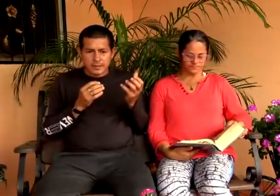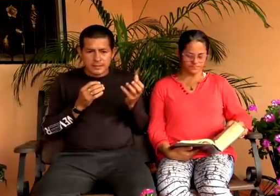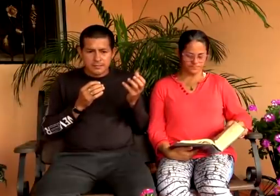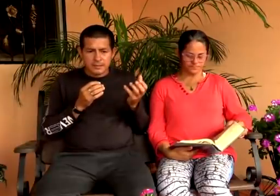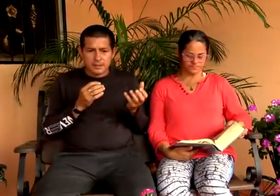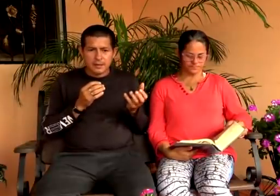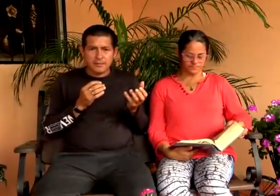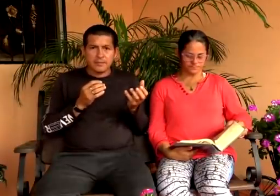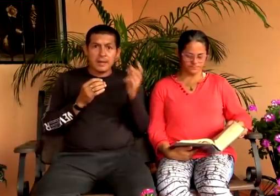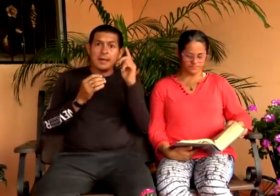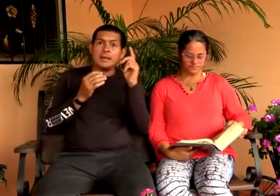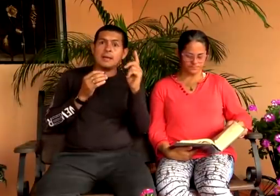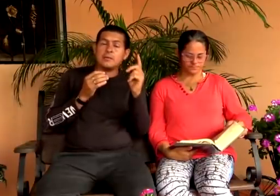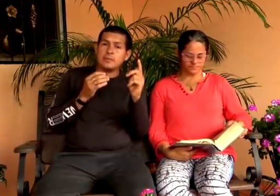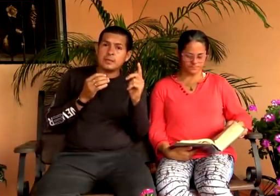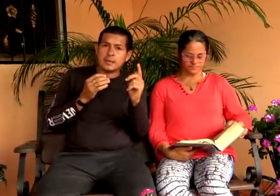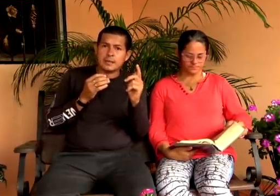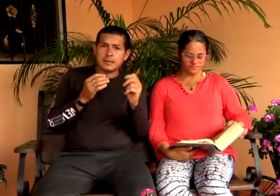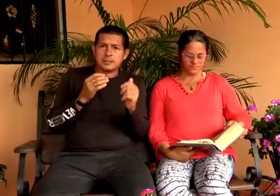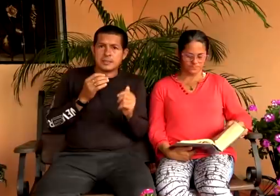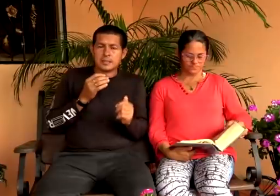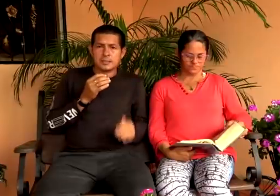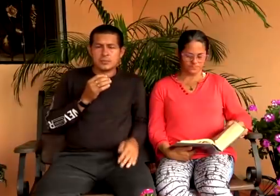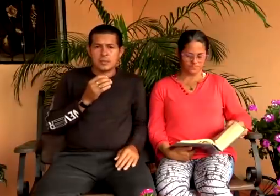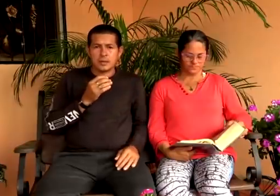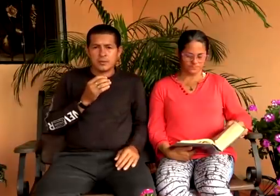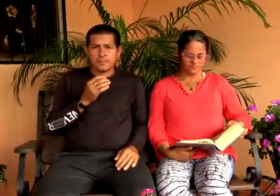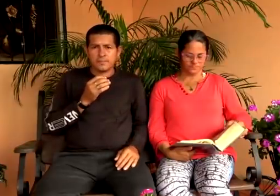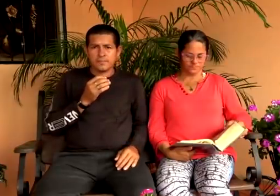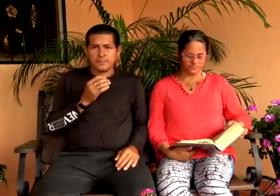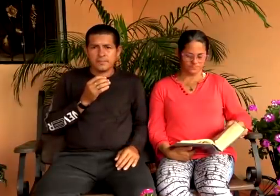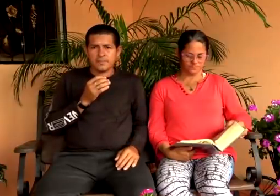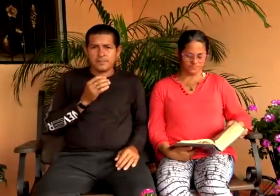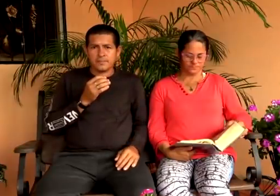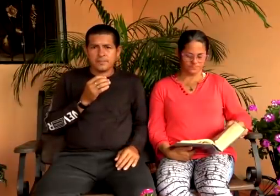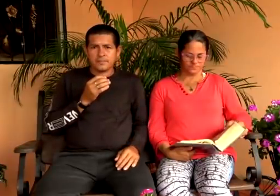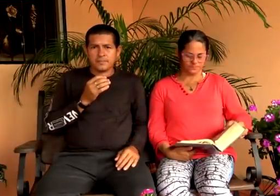a que se mantenga firme, en la única iglesia que Cristo ha dejado.